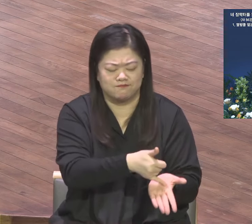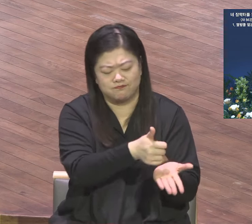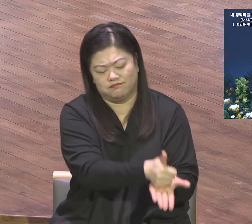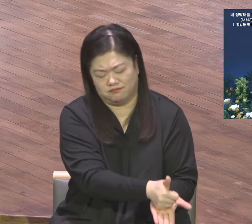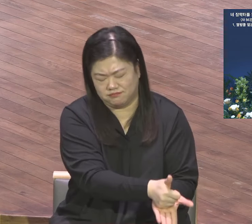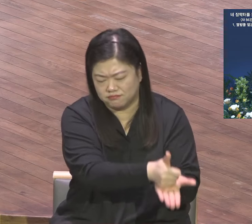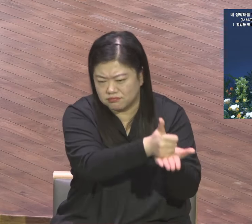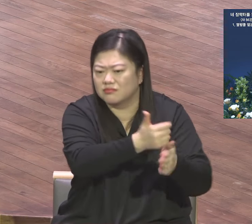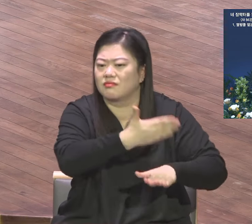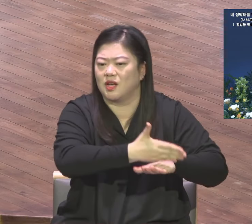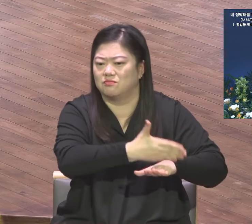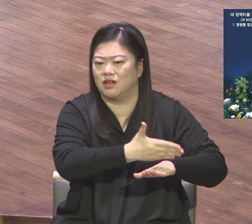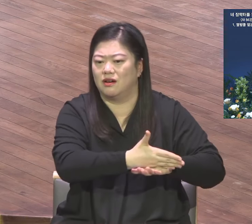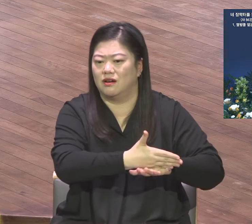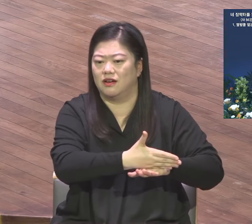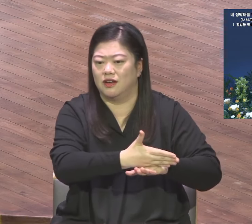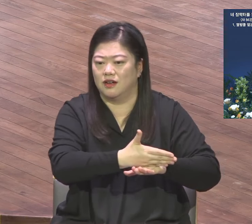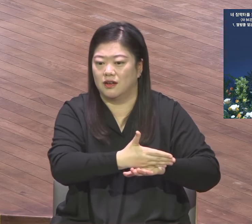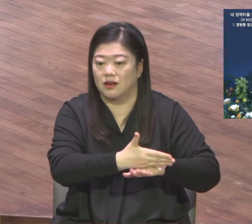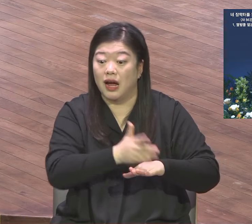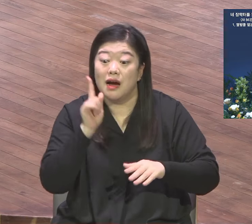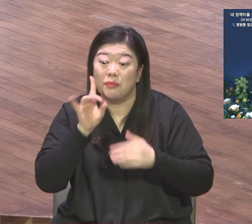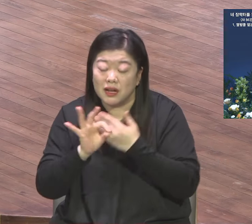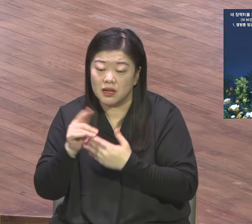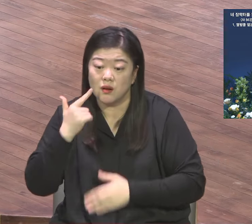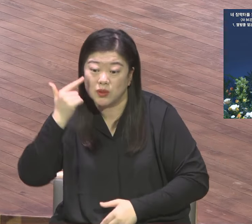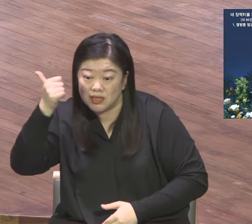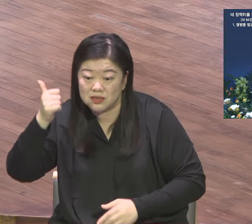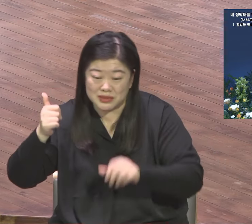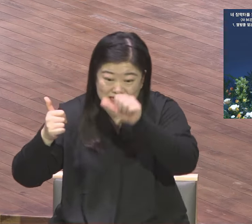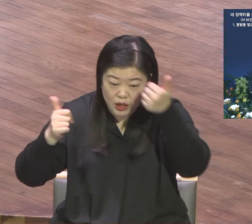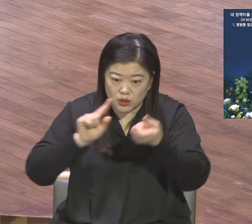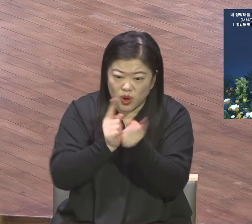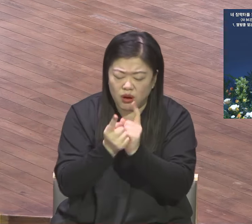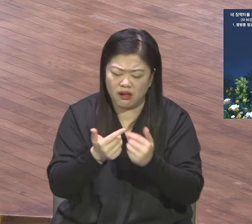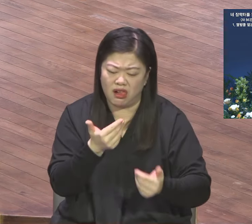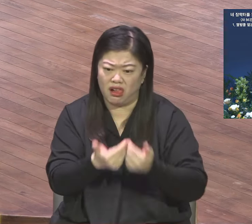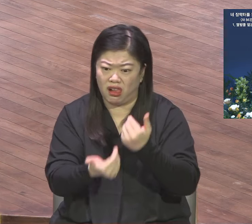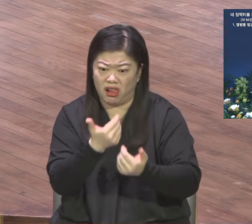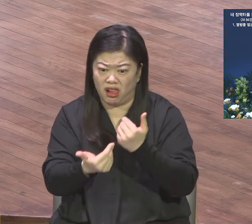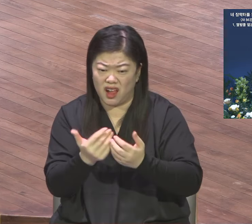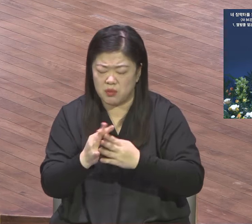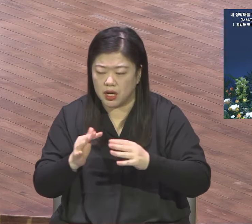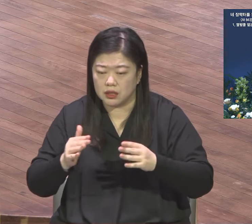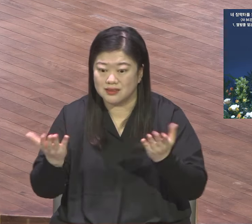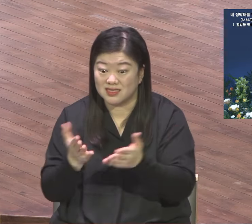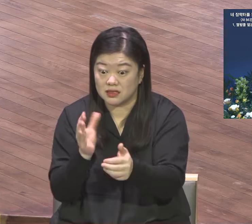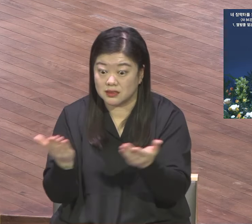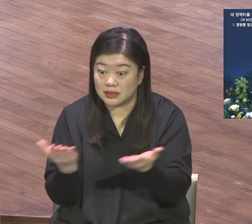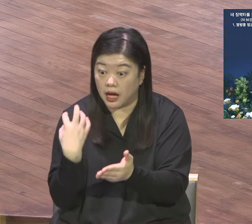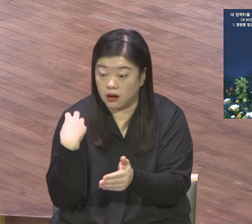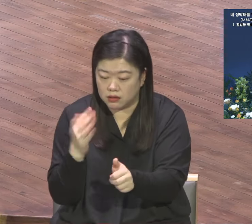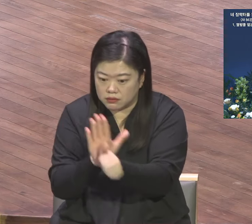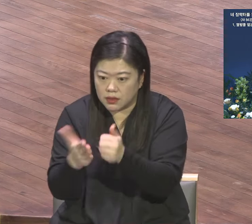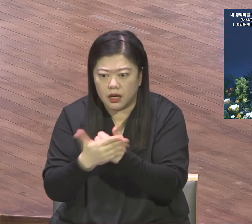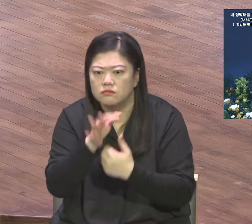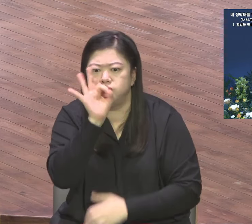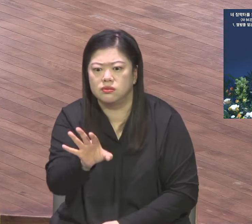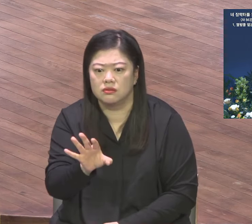영적 케미가 잘 맞아가지고 거기다 펼쳐나가는 3.1조사 운동을 확산시키고 나가는 이제는 막